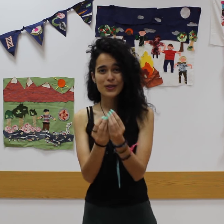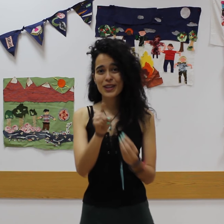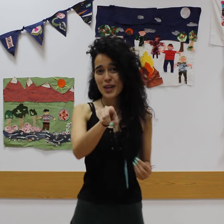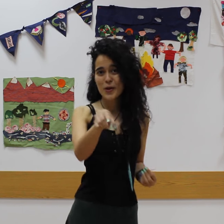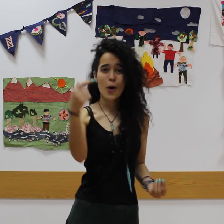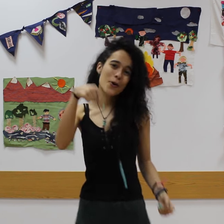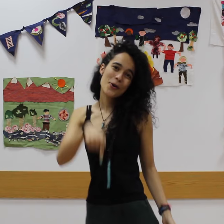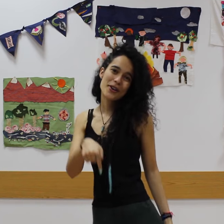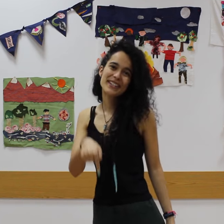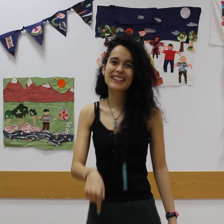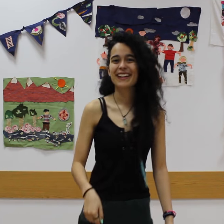contigo hoy